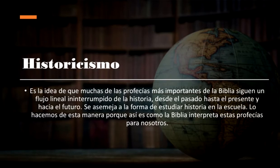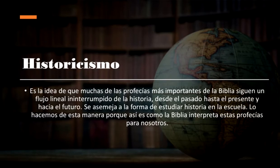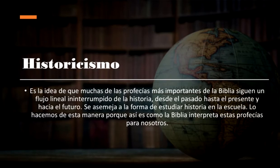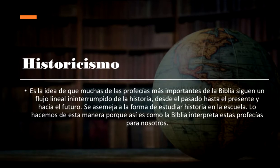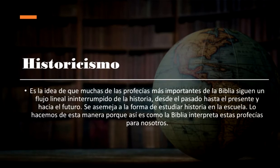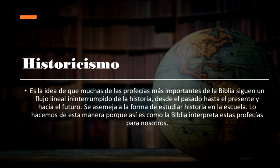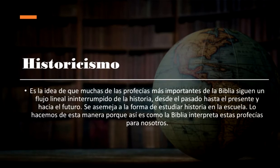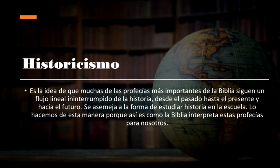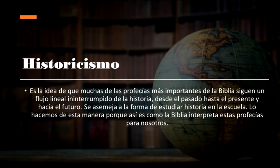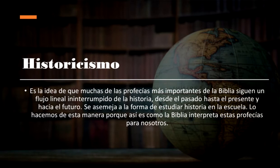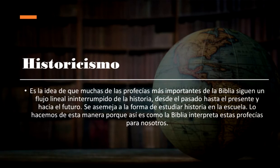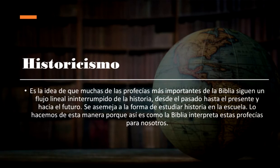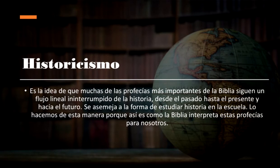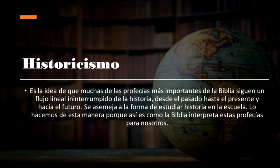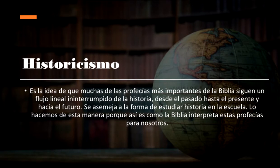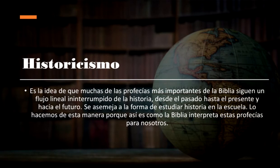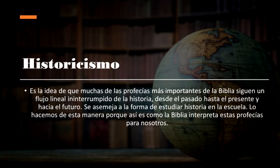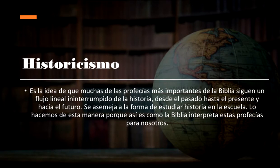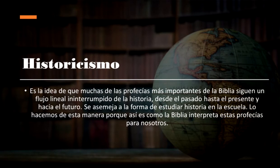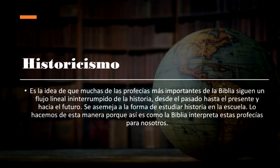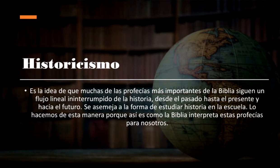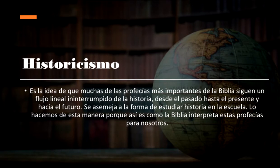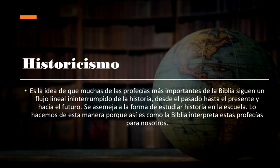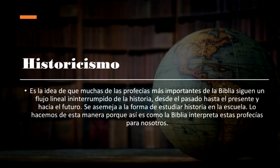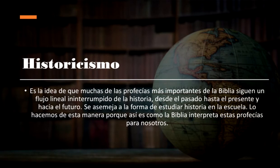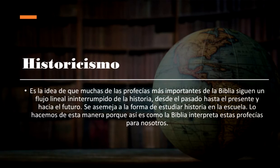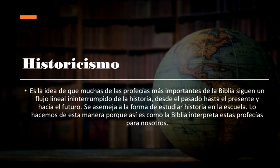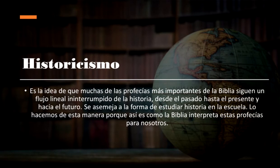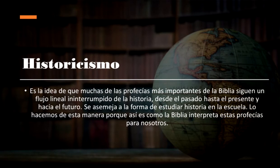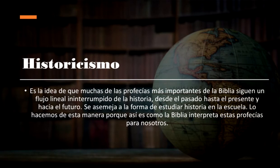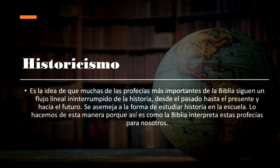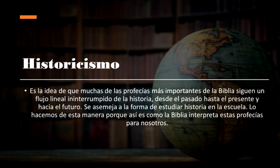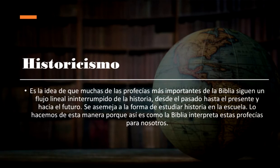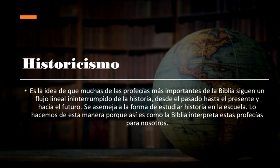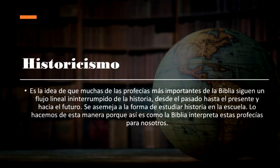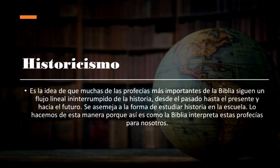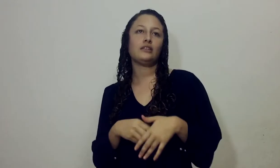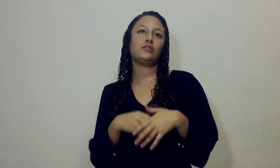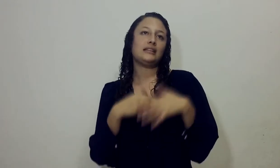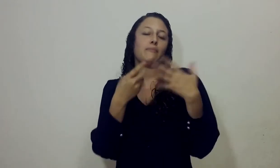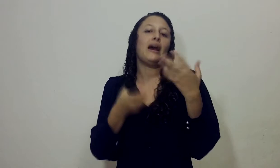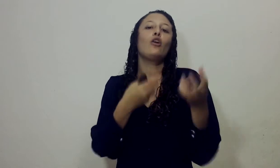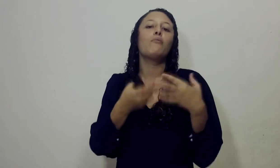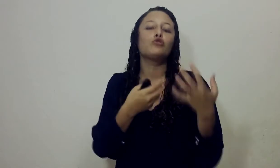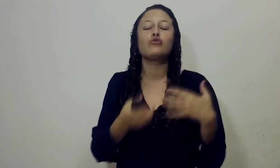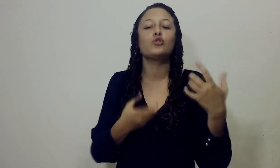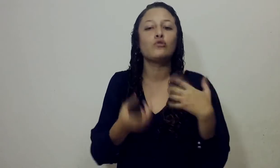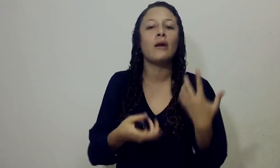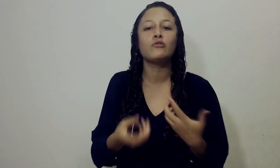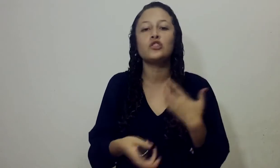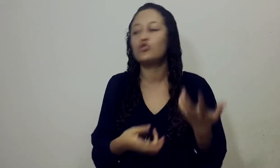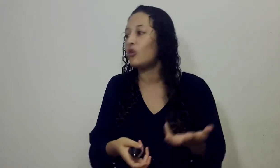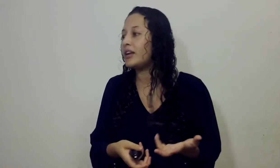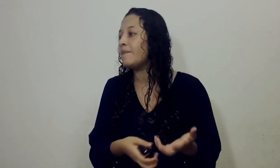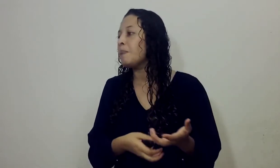un flujo lineal Que no se interrumpe Desde el pasado hasta el presente Se asemeja a cómo nosotros